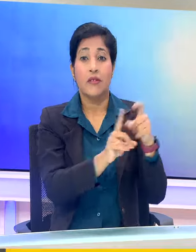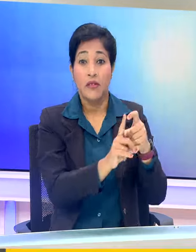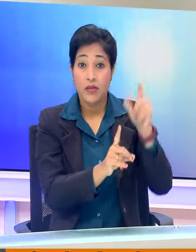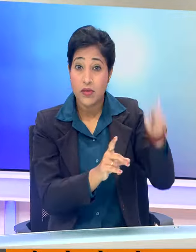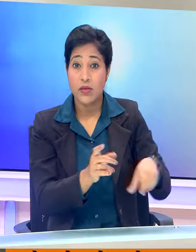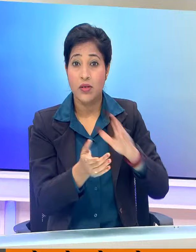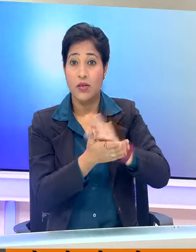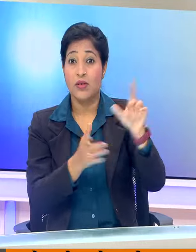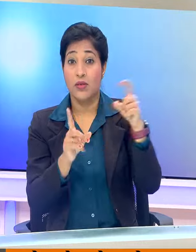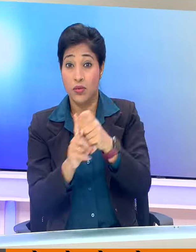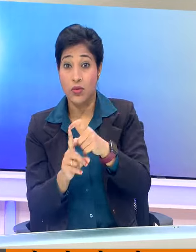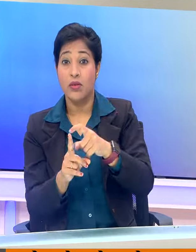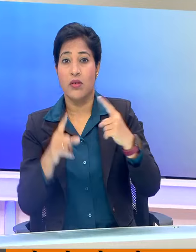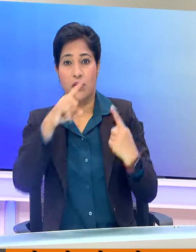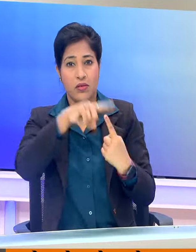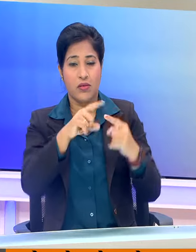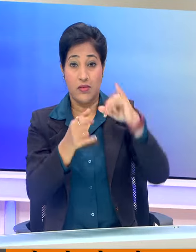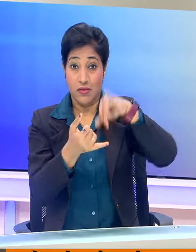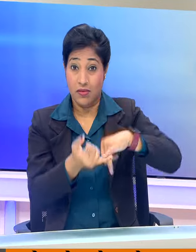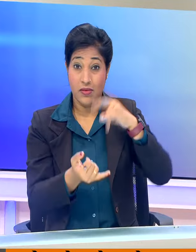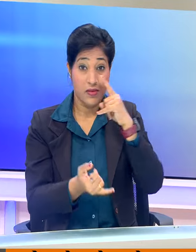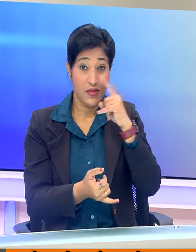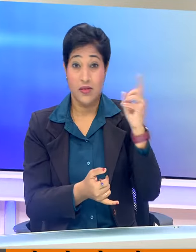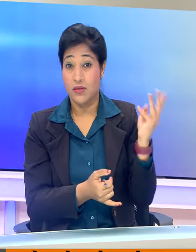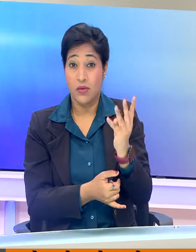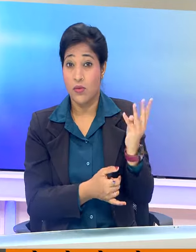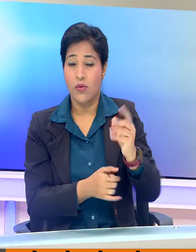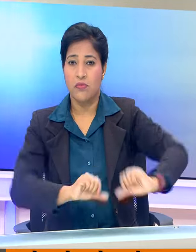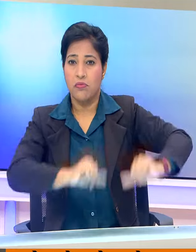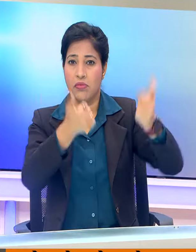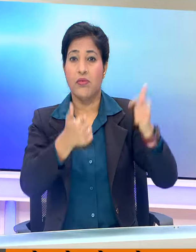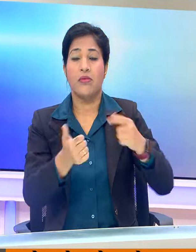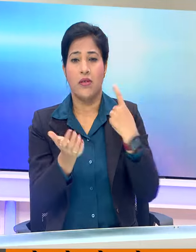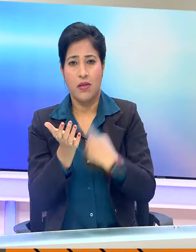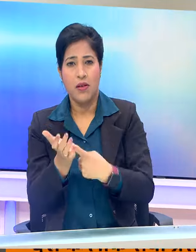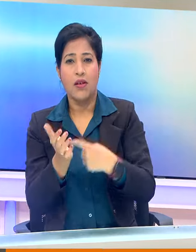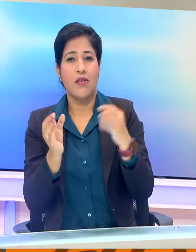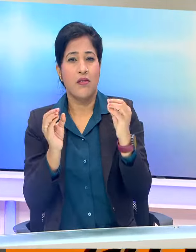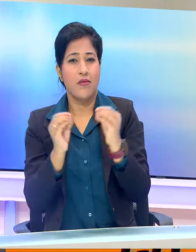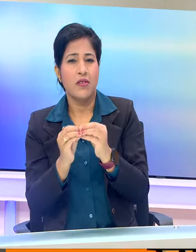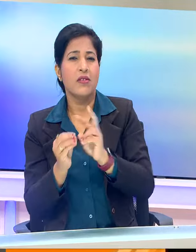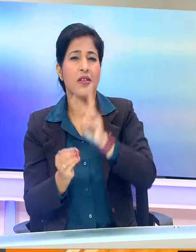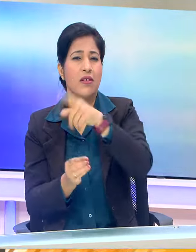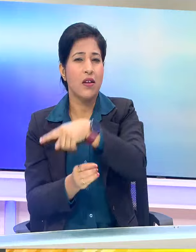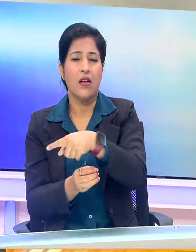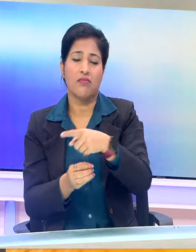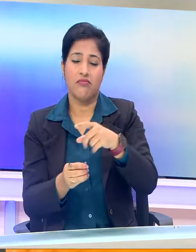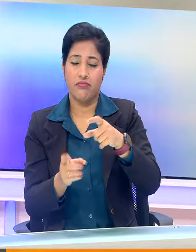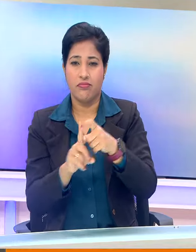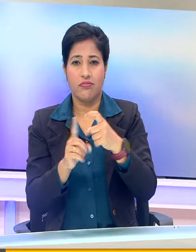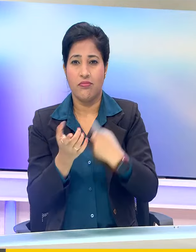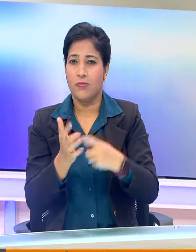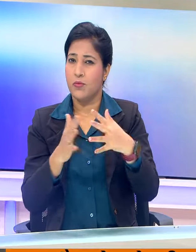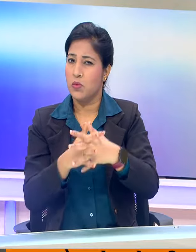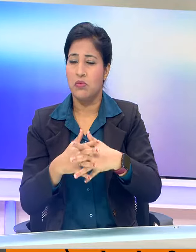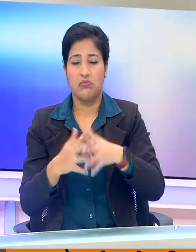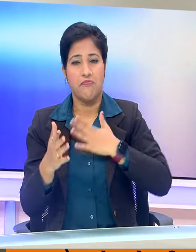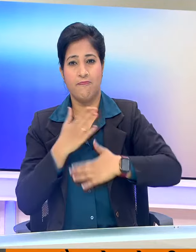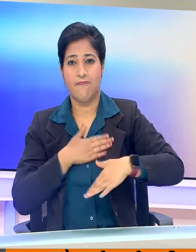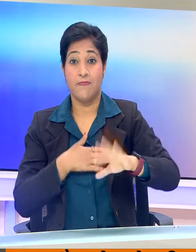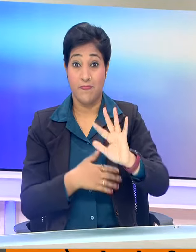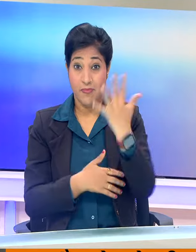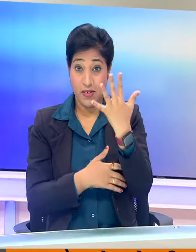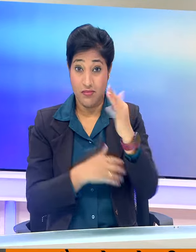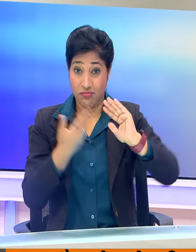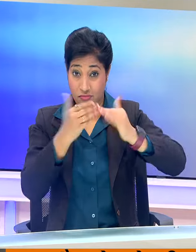और तान्या सच्देवा ने जीत हासल की तो वही आर वैशाली को ड्रॉ से सदोश करना पड़ा पाच में दोर में आज देर